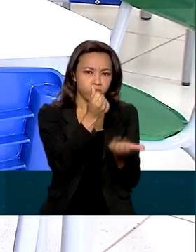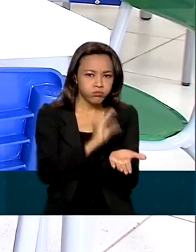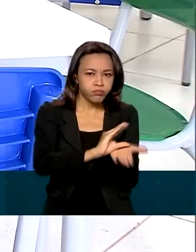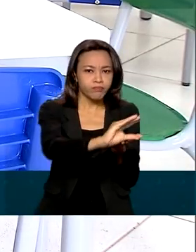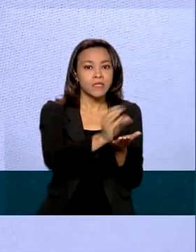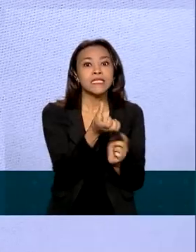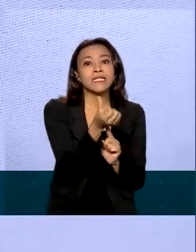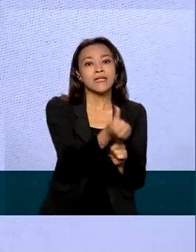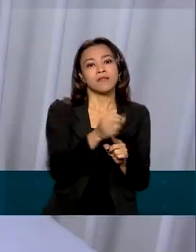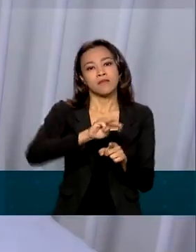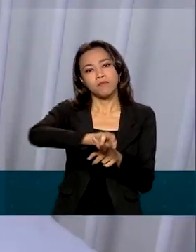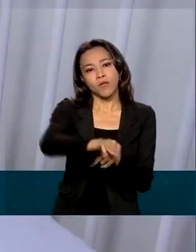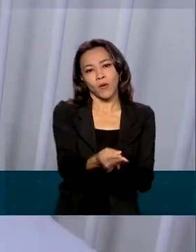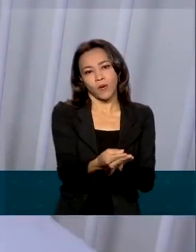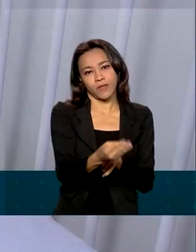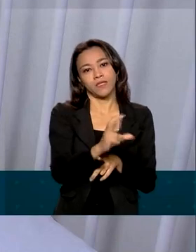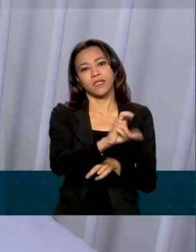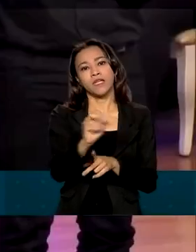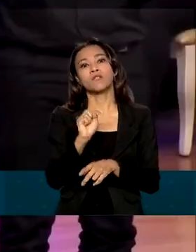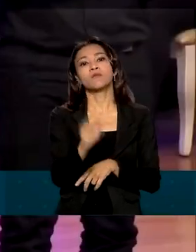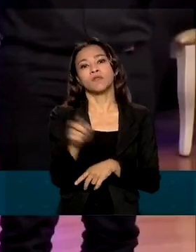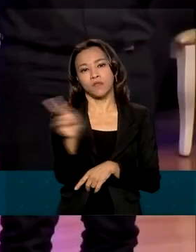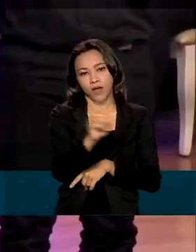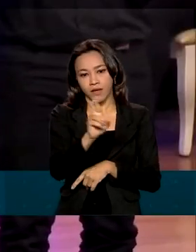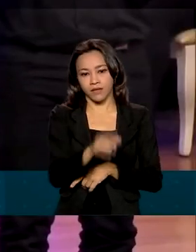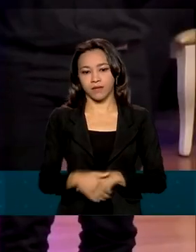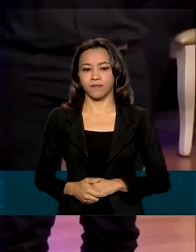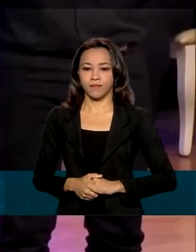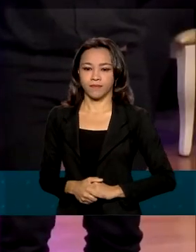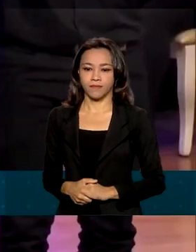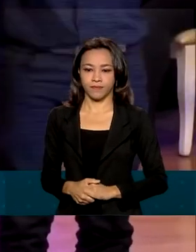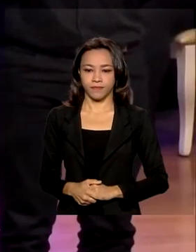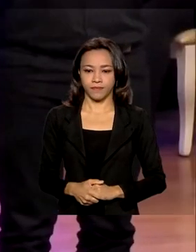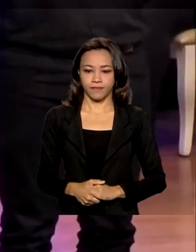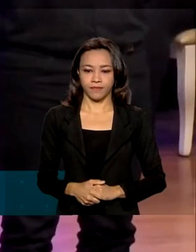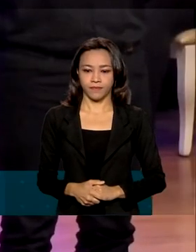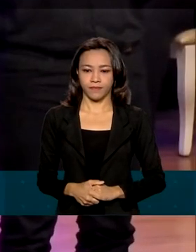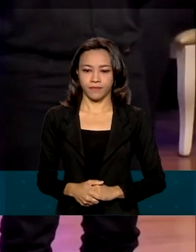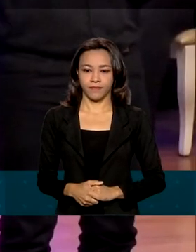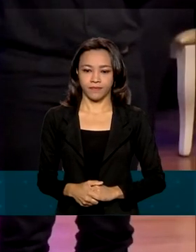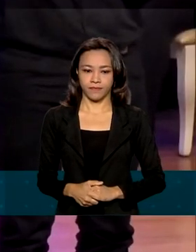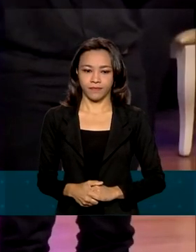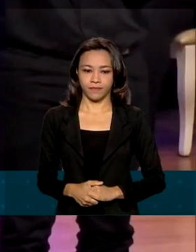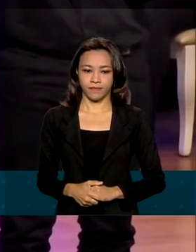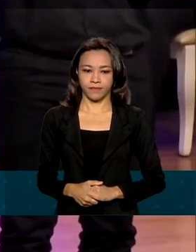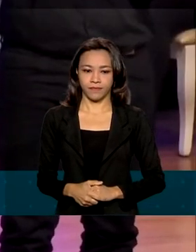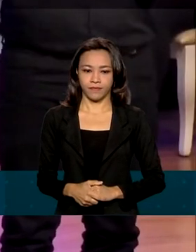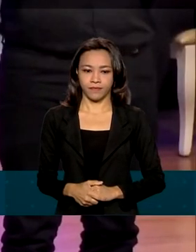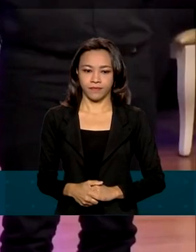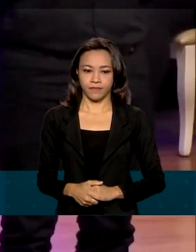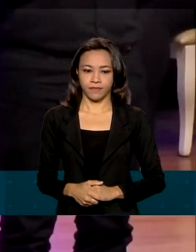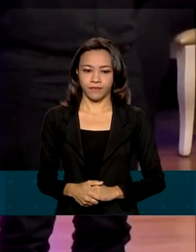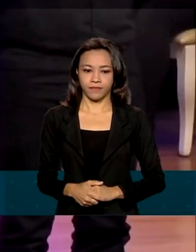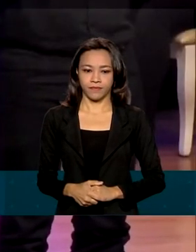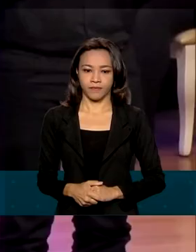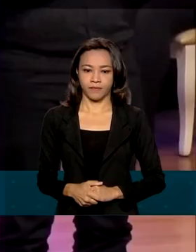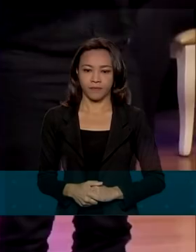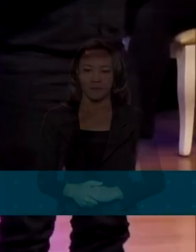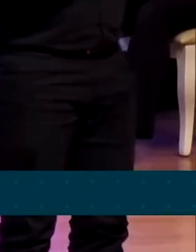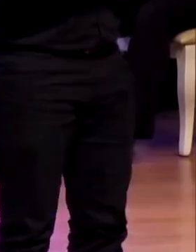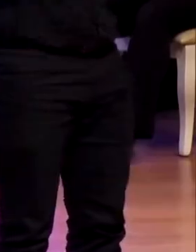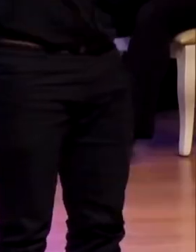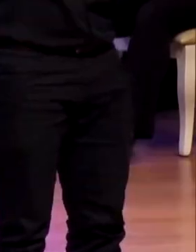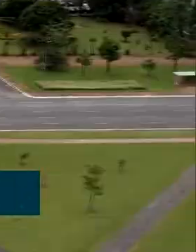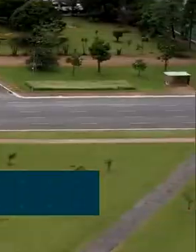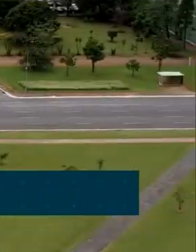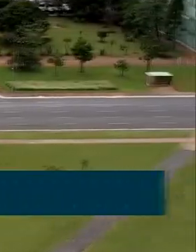6 milhões e meio de reais. E uma Casa da Mulher Brasileira pode chegar em qualquer município brasileiro que